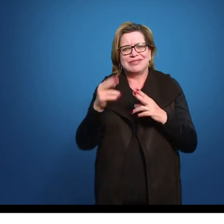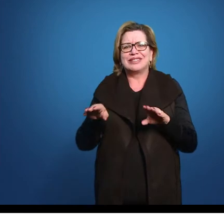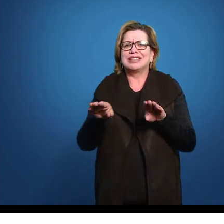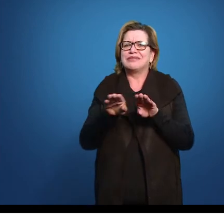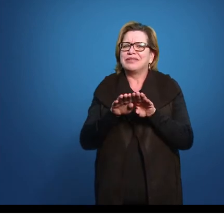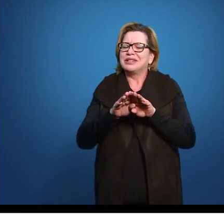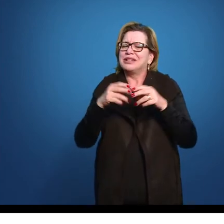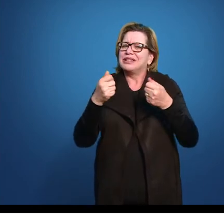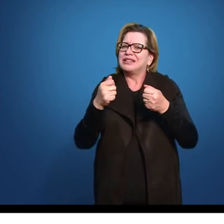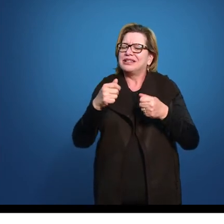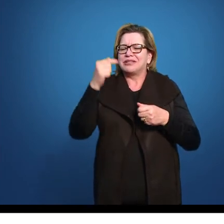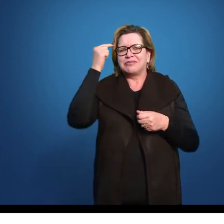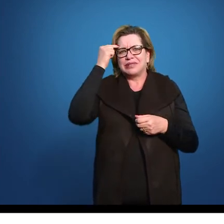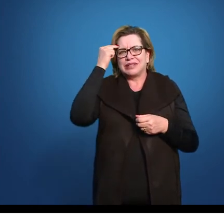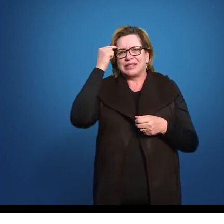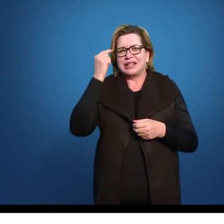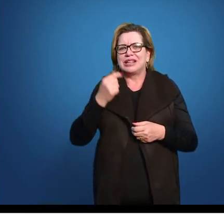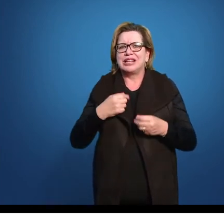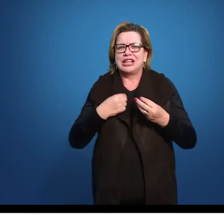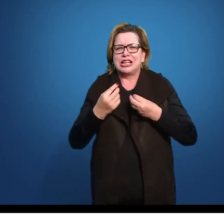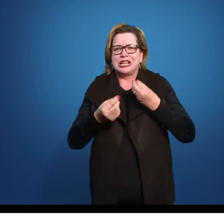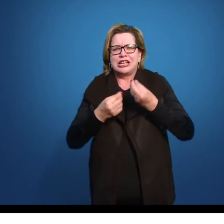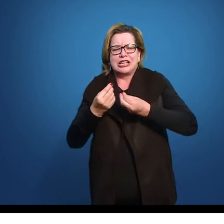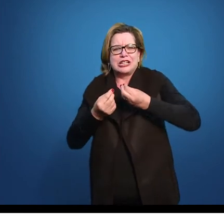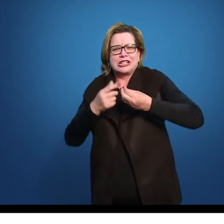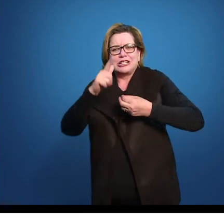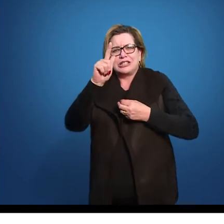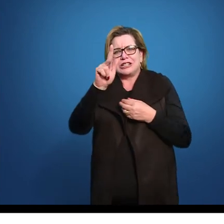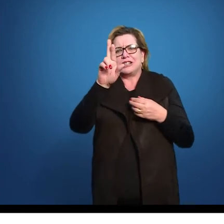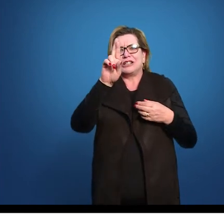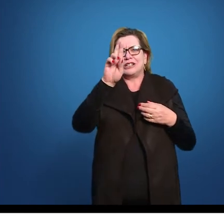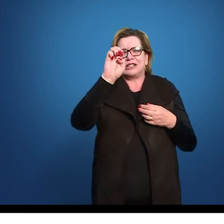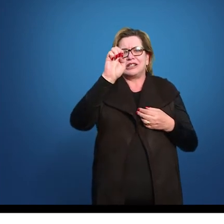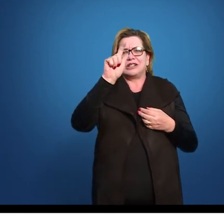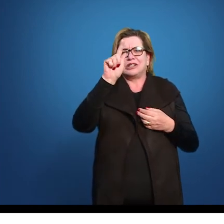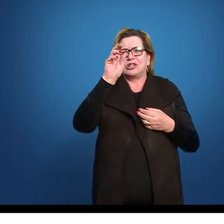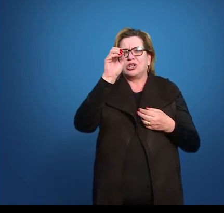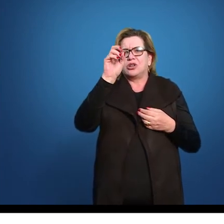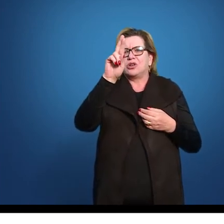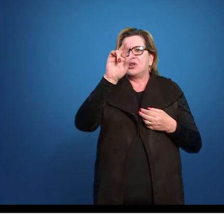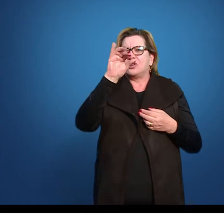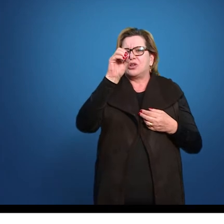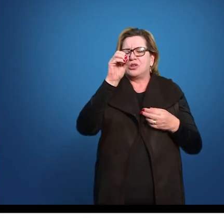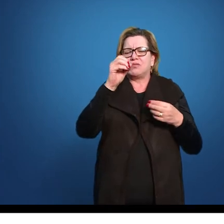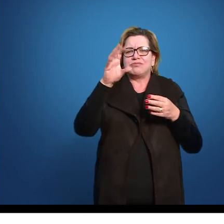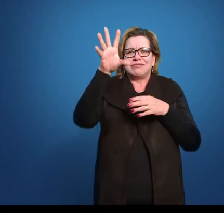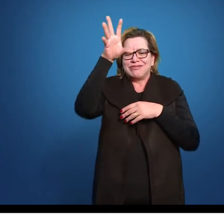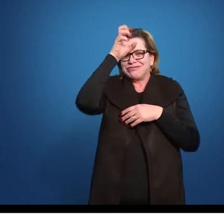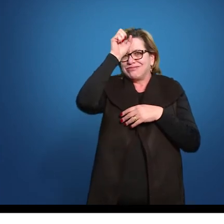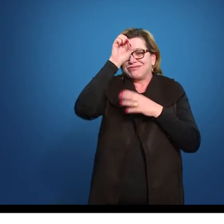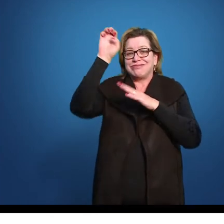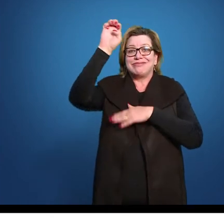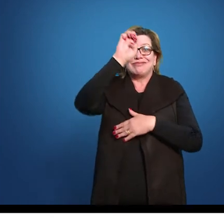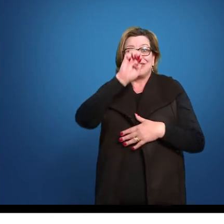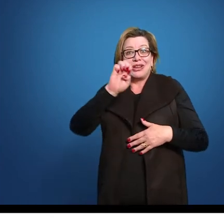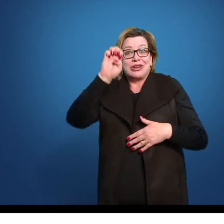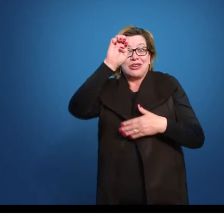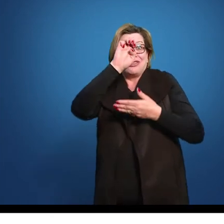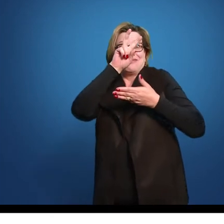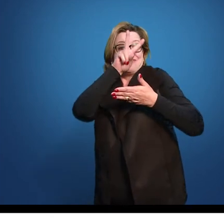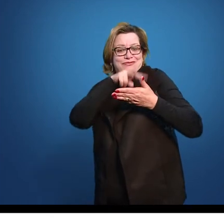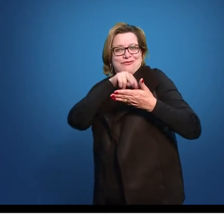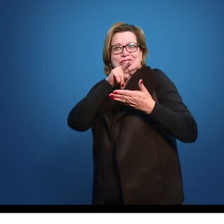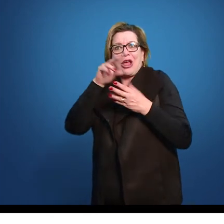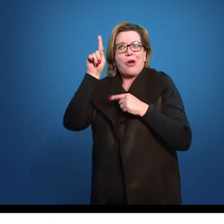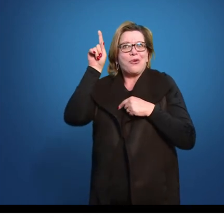Também no Gregório de Matos Como esse cara Que bebeu Nessa estética europeia Nessas estéticas Que estavam acontecendo Que leu muitos Dos